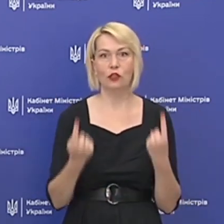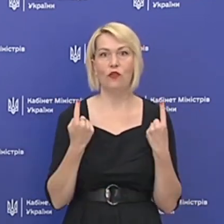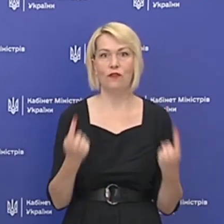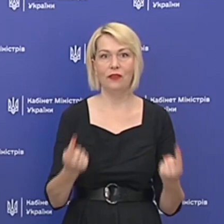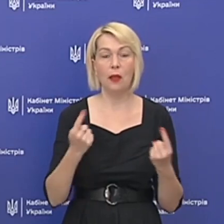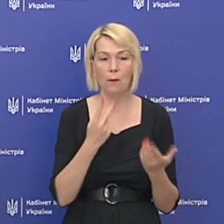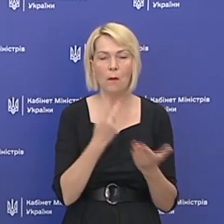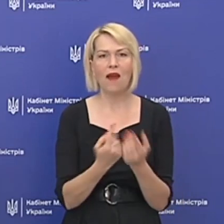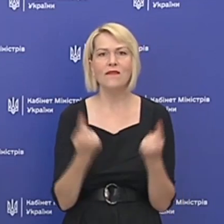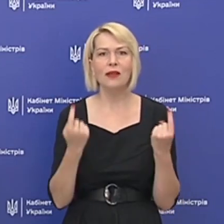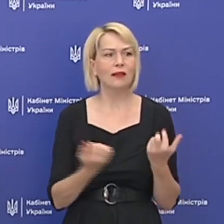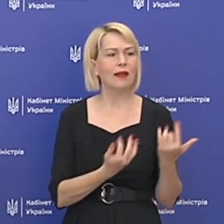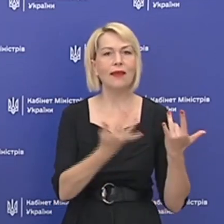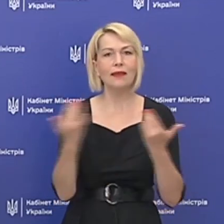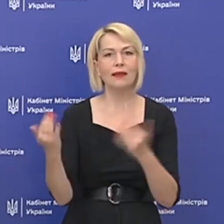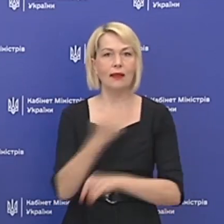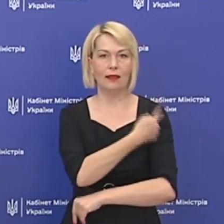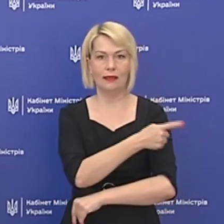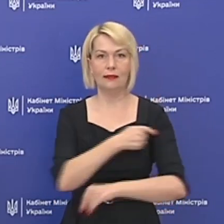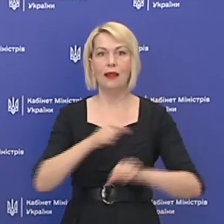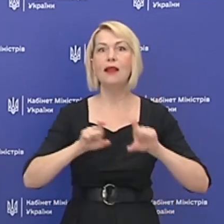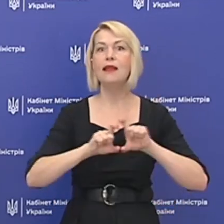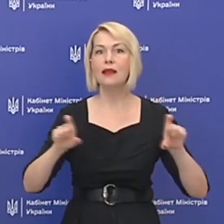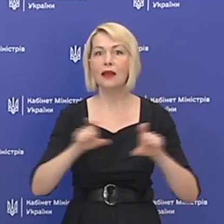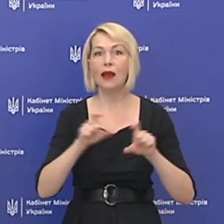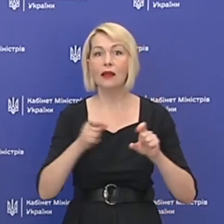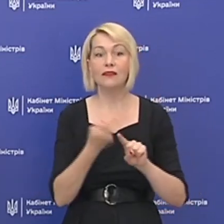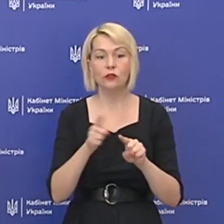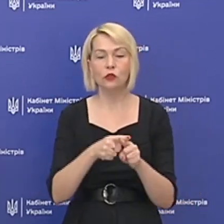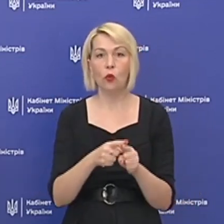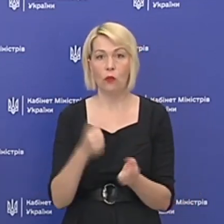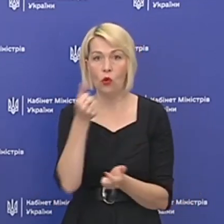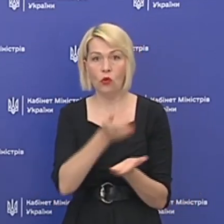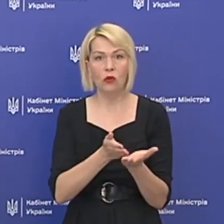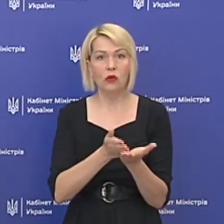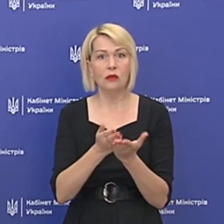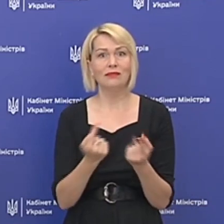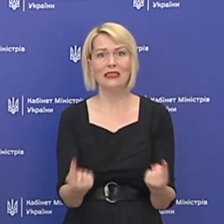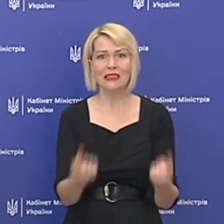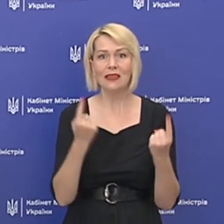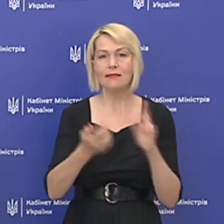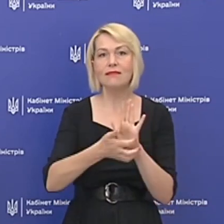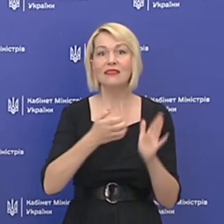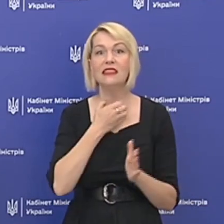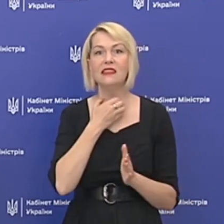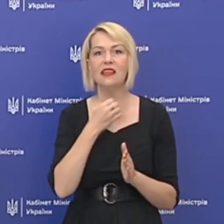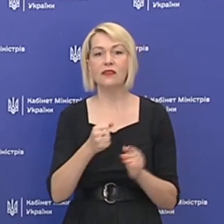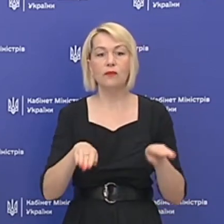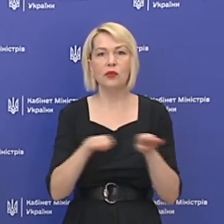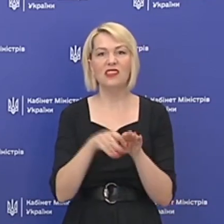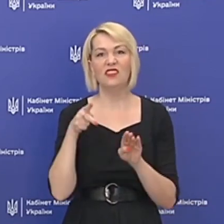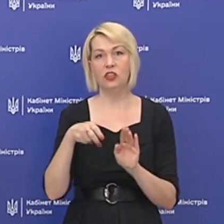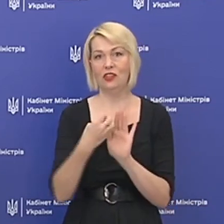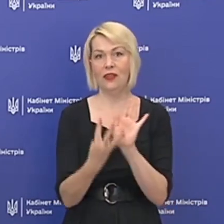велика кількість лікарень йдуть в цьому році з шаленим дефіцитом в порівнянні з 2019